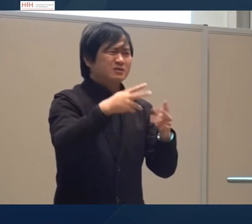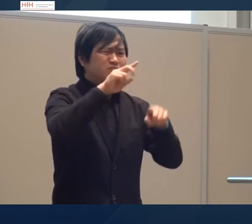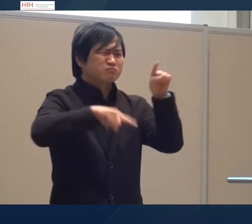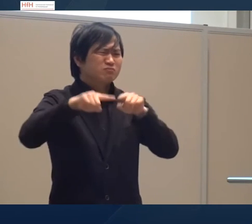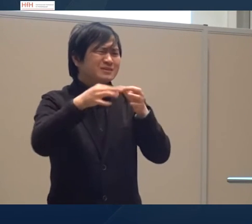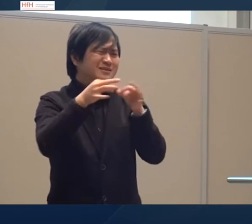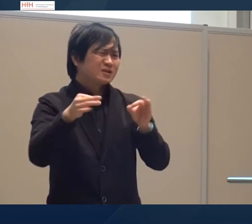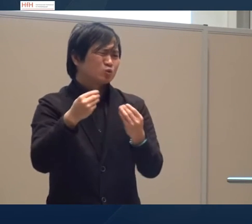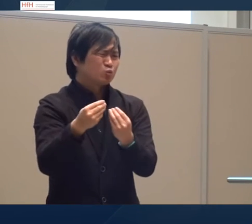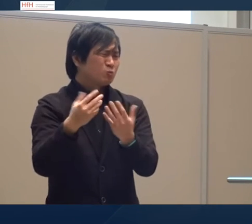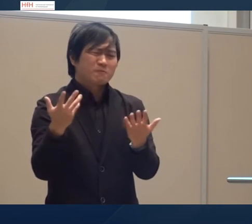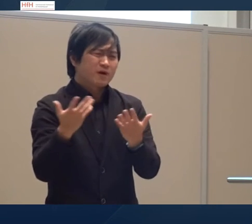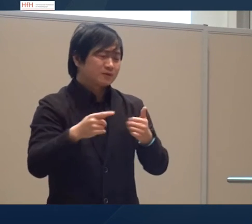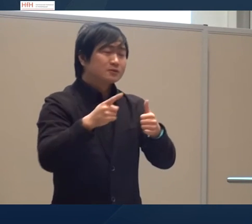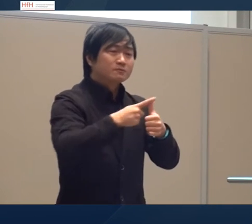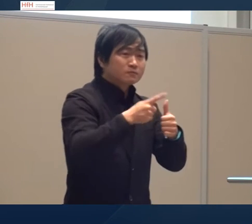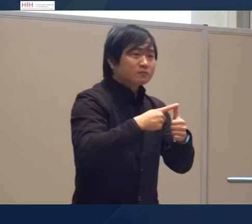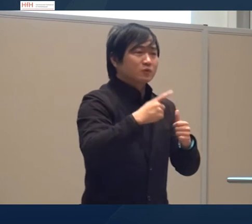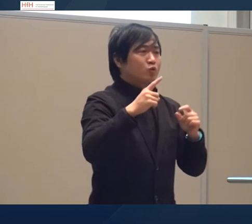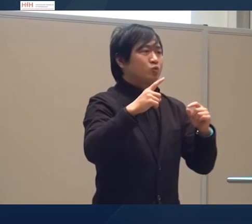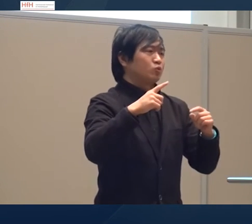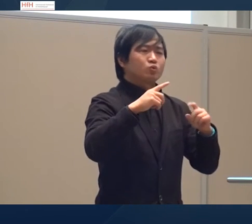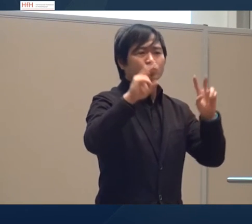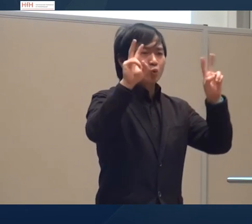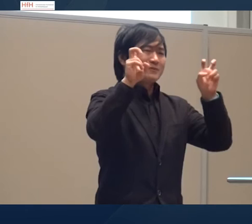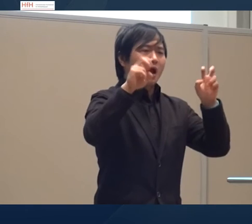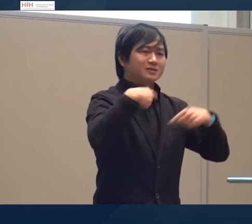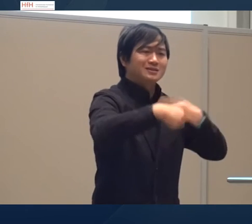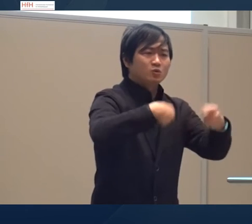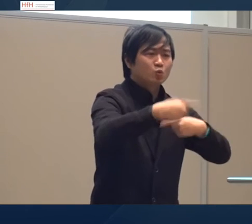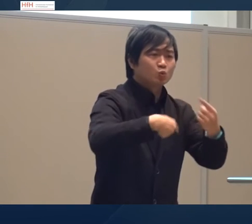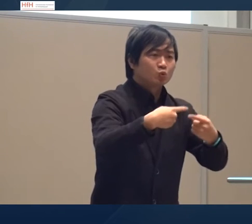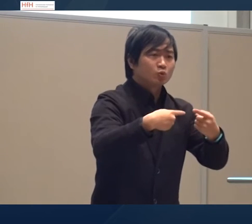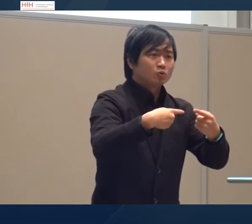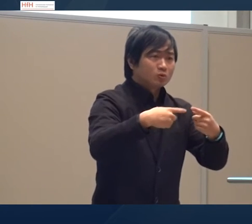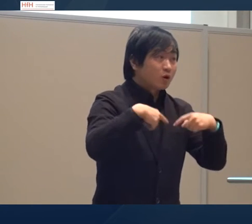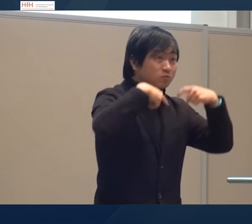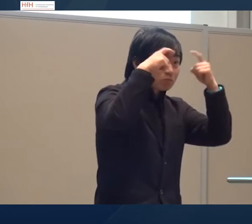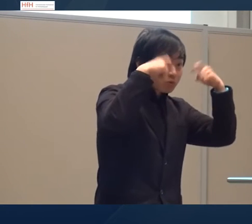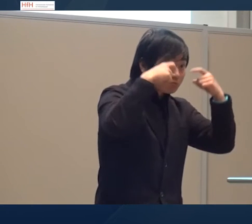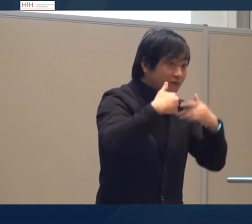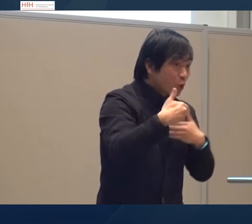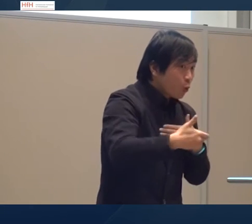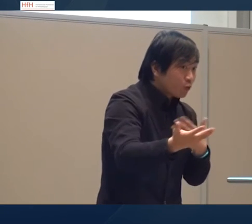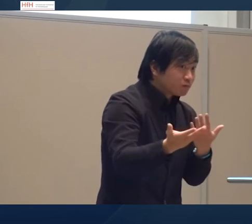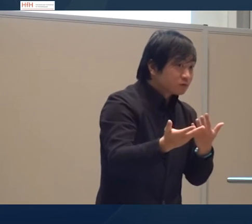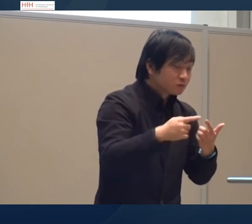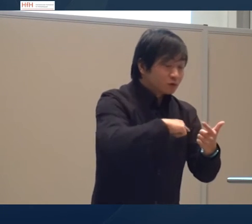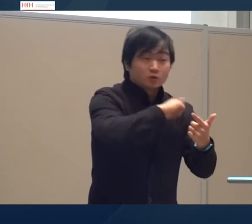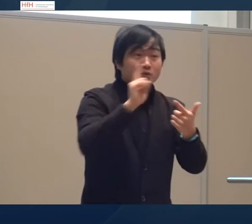Auch den Satztyp. Welcher wird häufig verwendet? Zum Beispiel die Topikalisierung. Wie sieht das aus? Werden die Augenbrauen hochgezogen? Wie